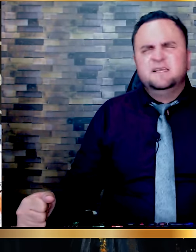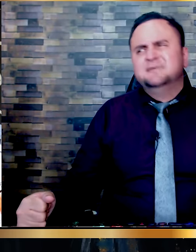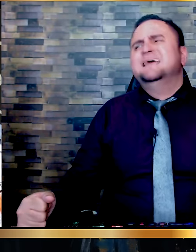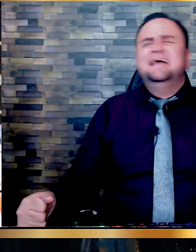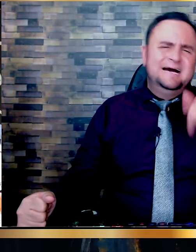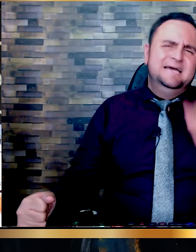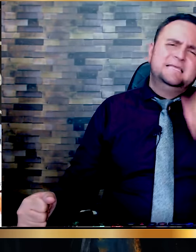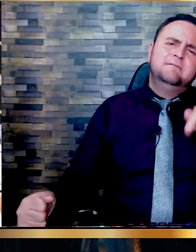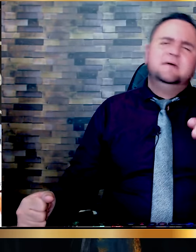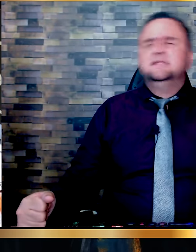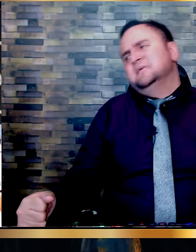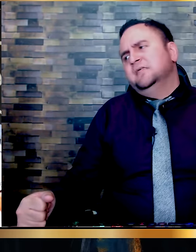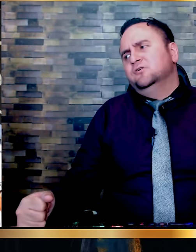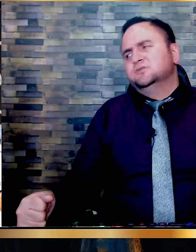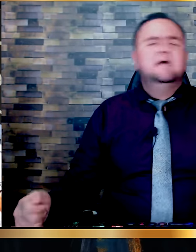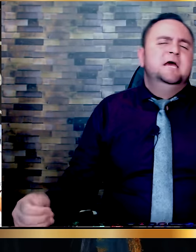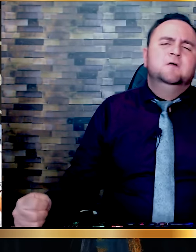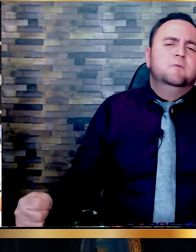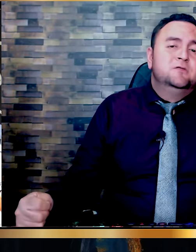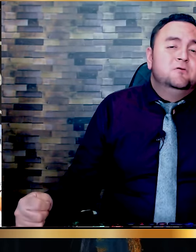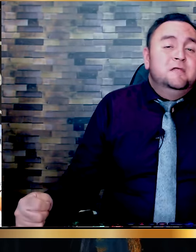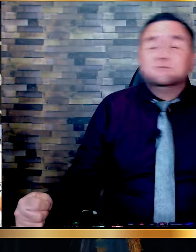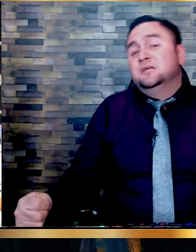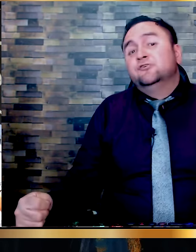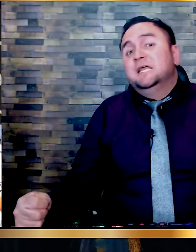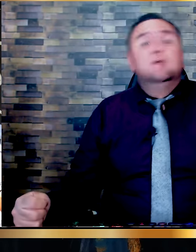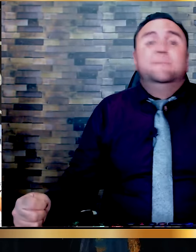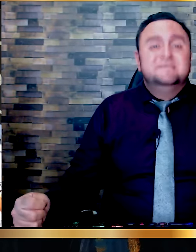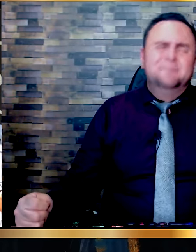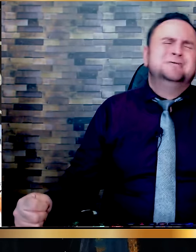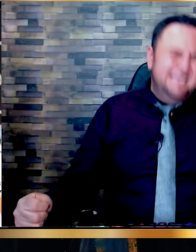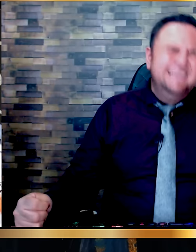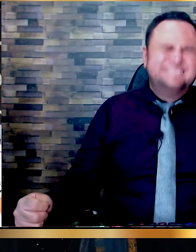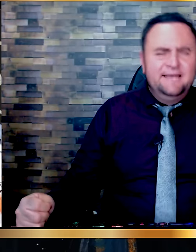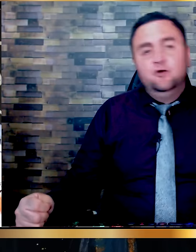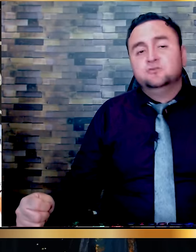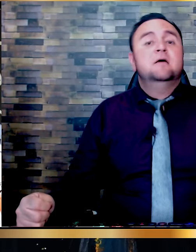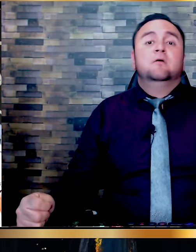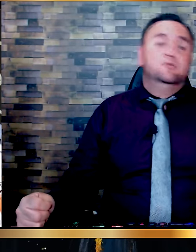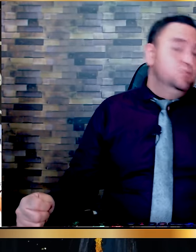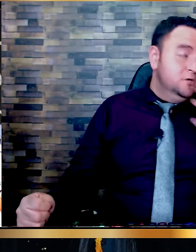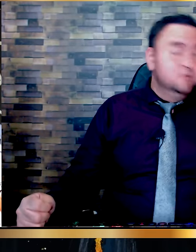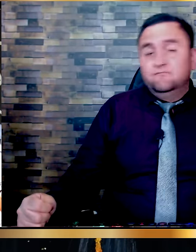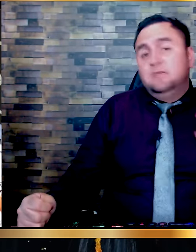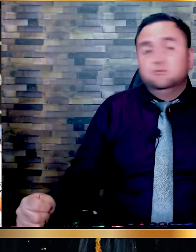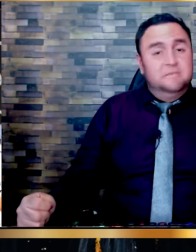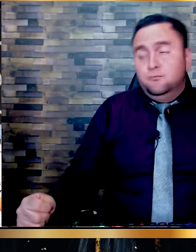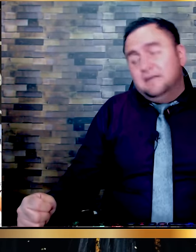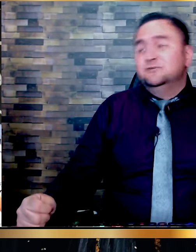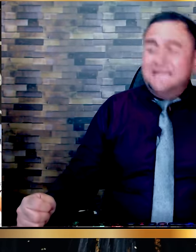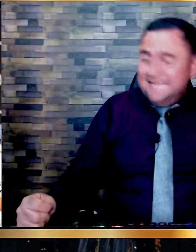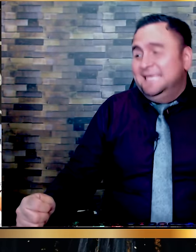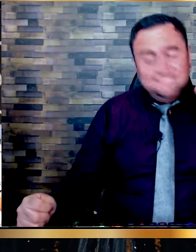difíciles. Ahí también está Dios. En los momentos donde las cosas no salen como pensamos. Ahí está Dios. Cuando tú y yo nos sentimos